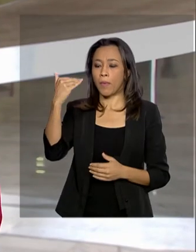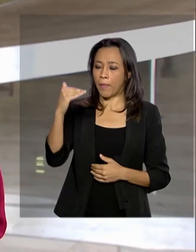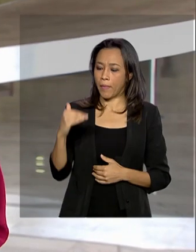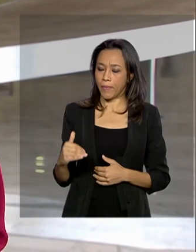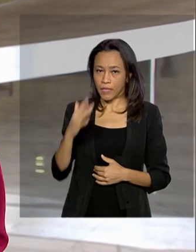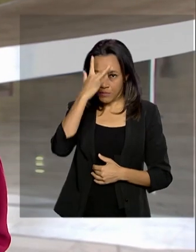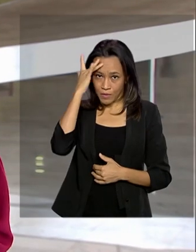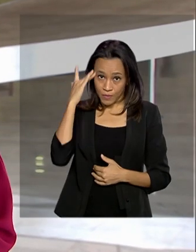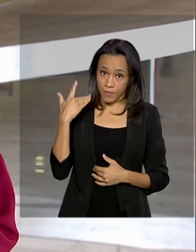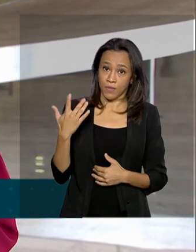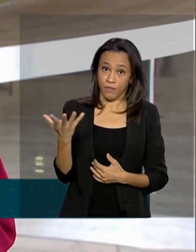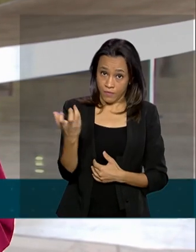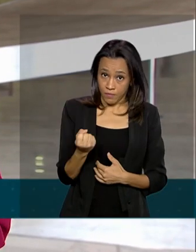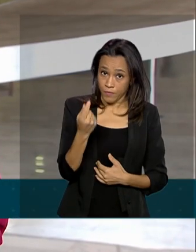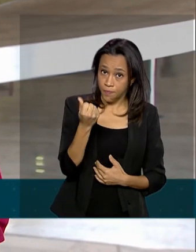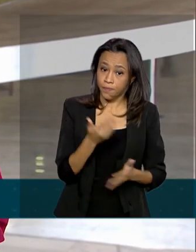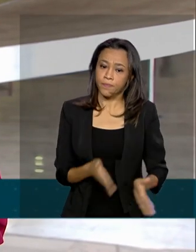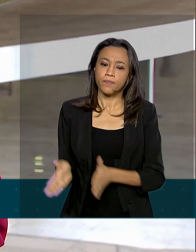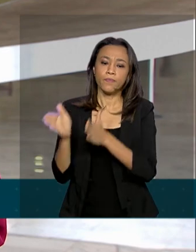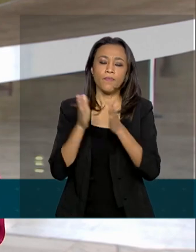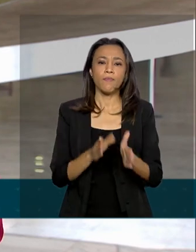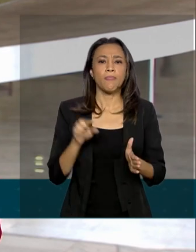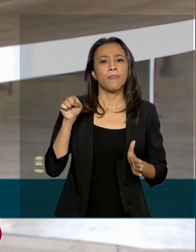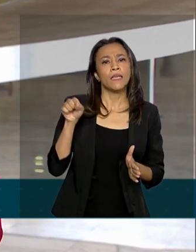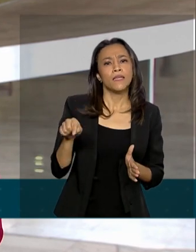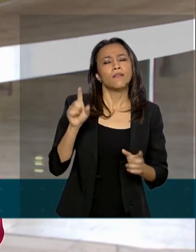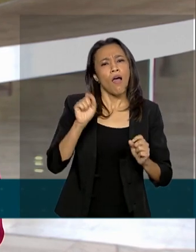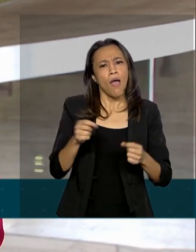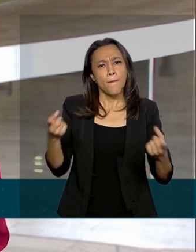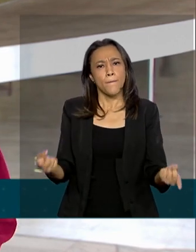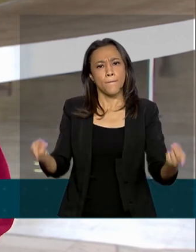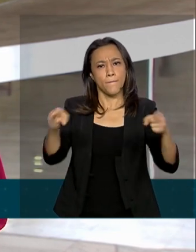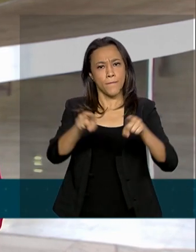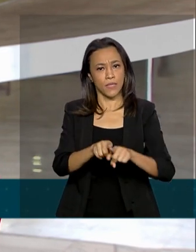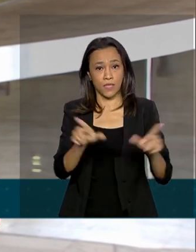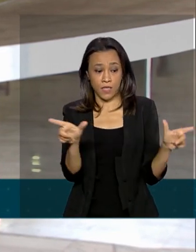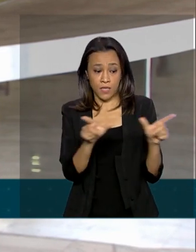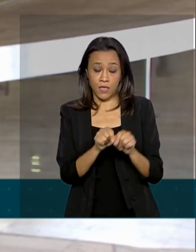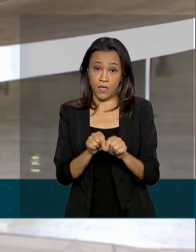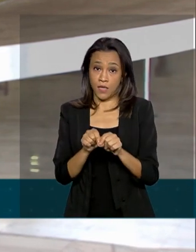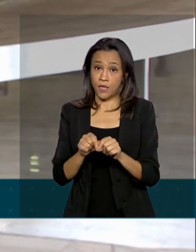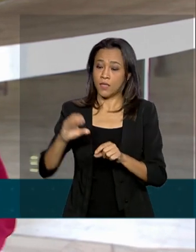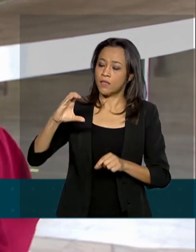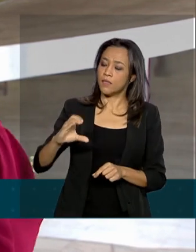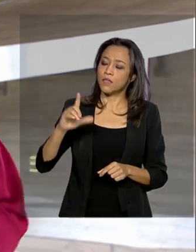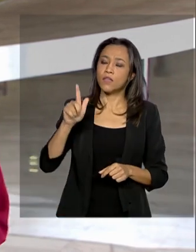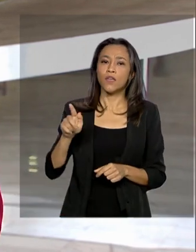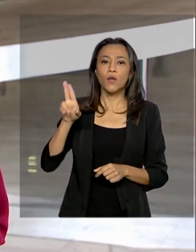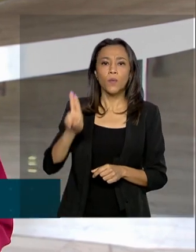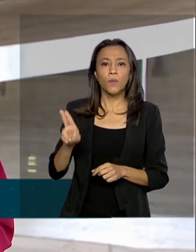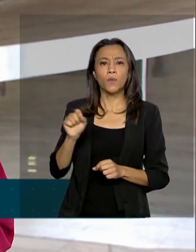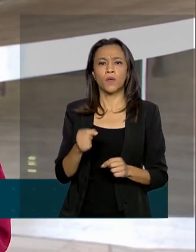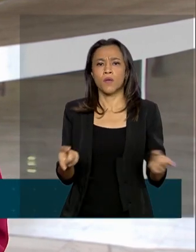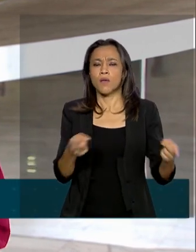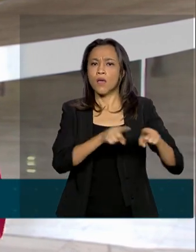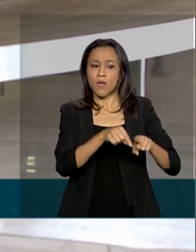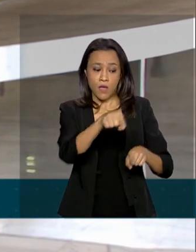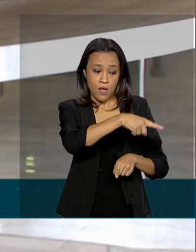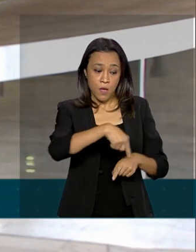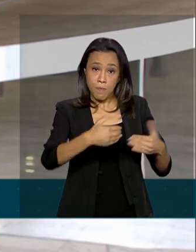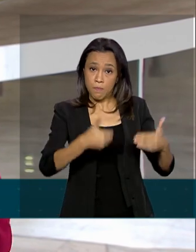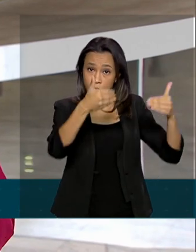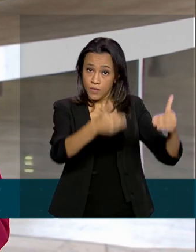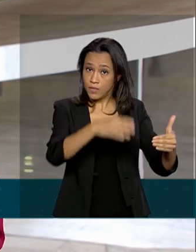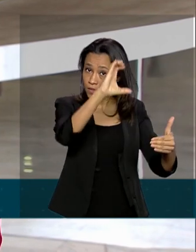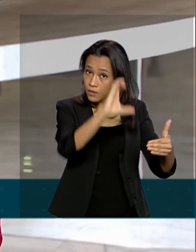A iniciativa foi desenvolvida numa parceria da Controladoria Geral da União com o Ministério da Cidadania.